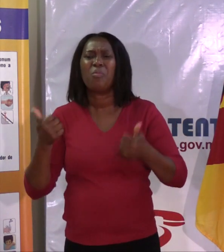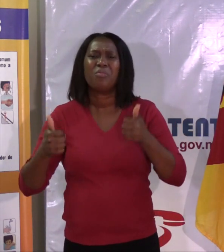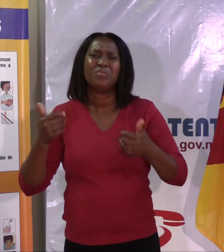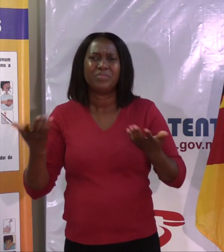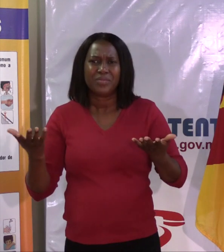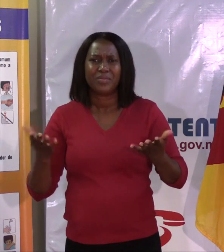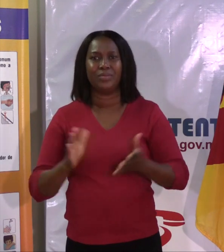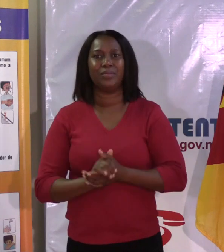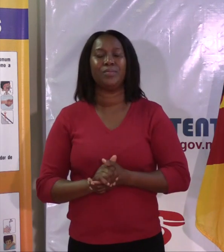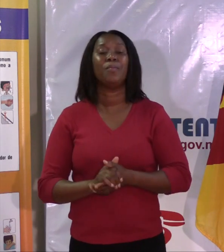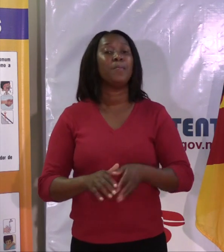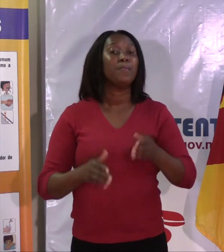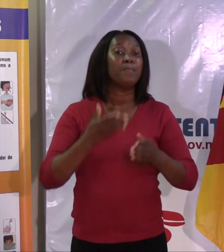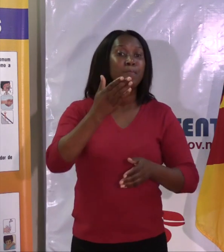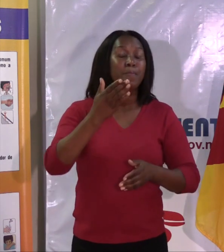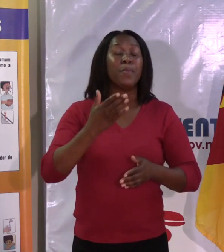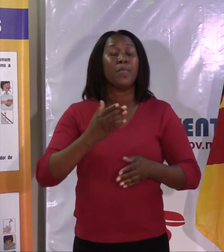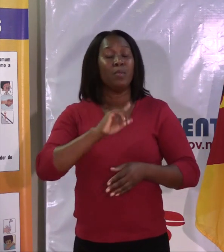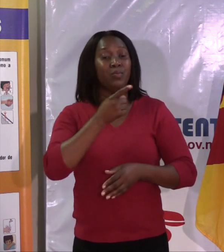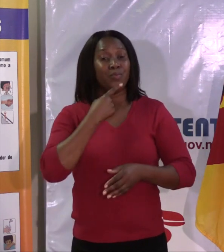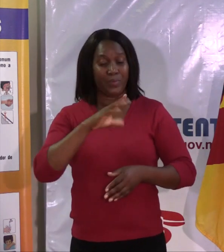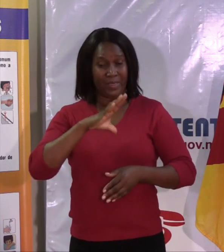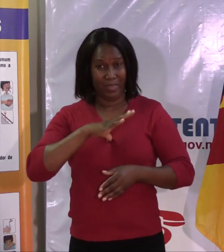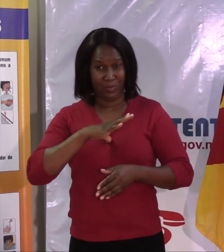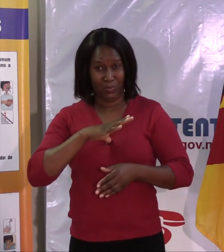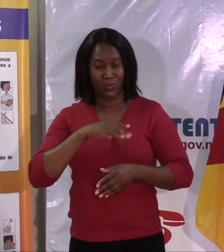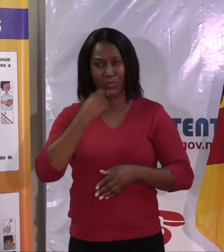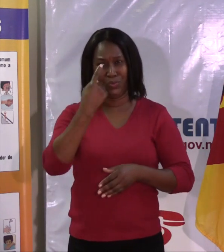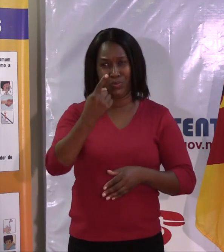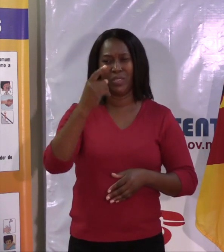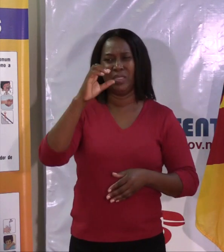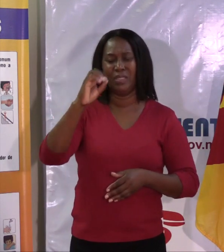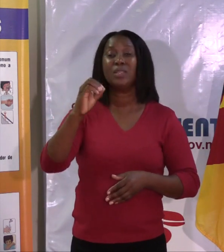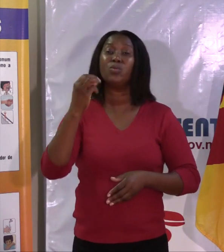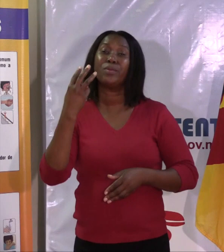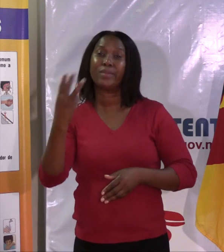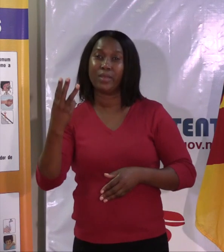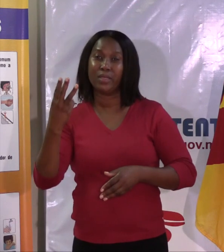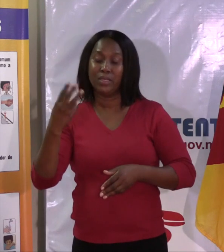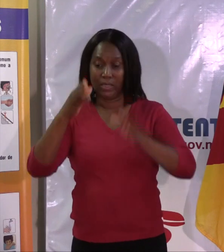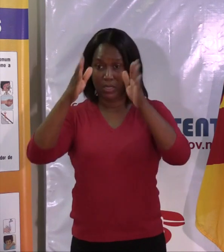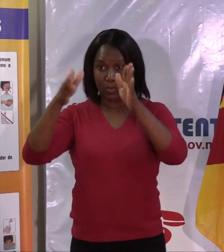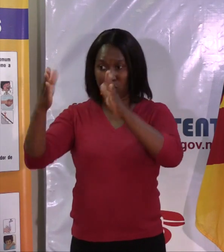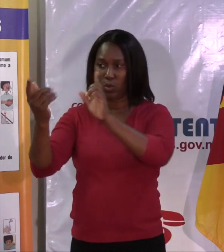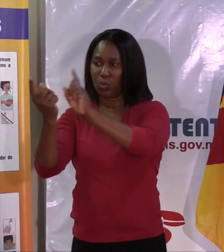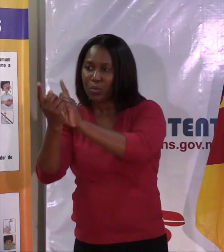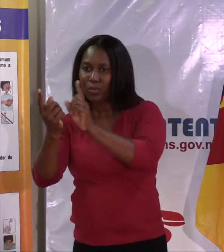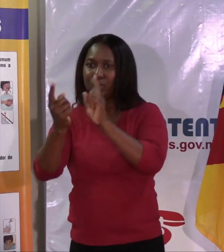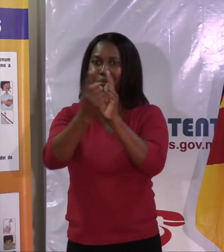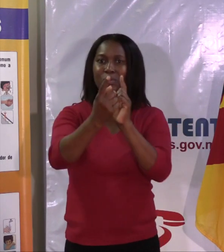103 contatos. Obviamente, a medida que vai aumentando o número de pessoas que testam positivo,